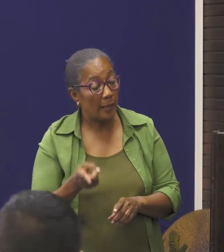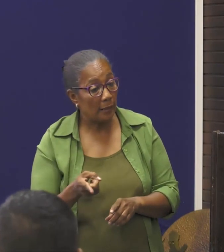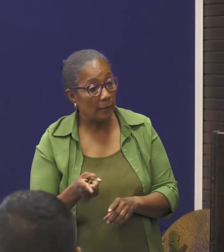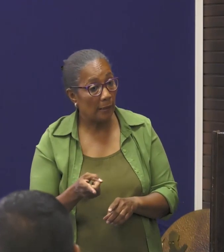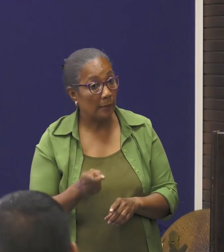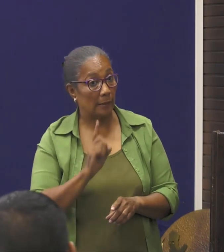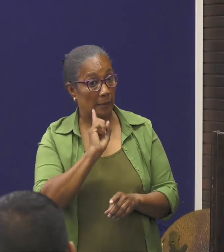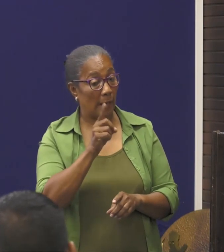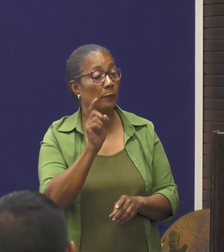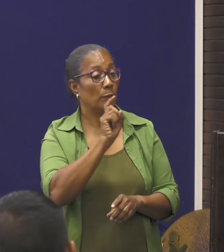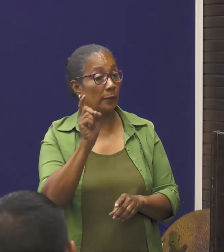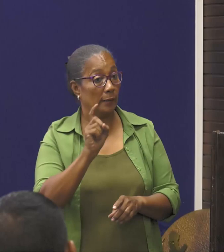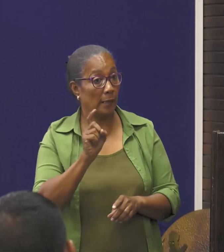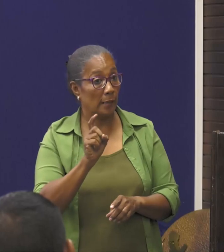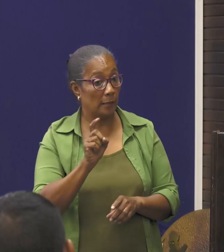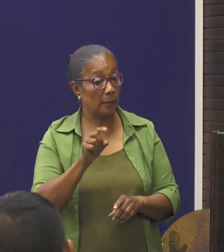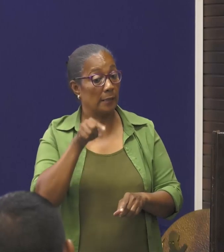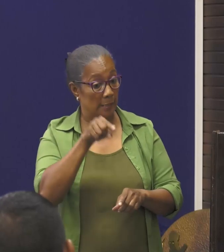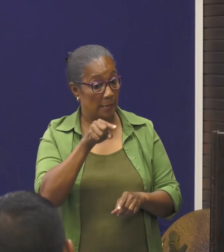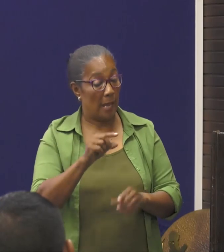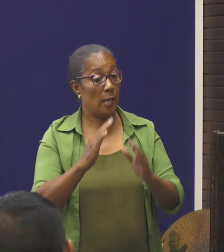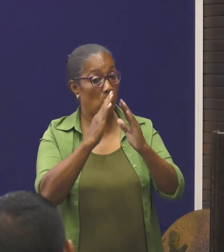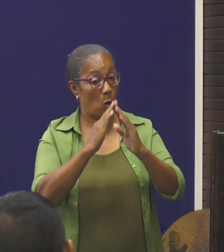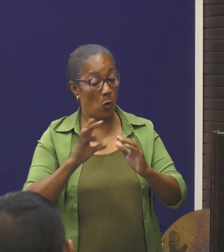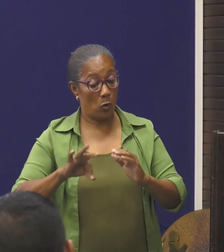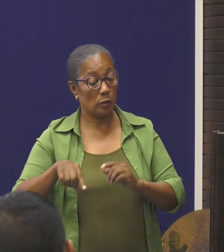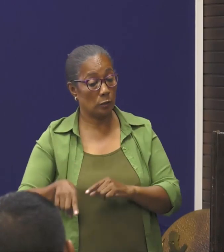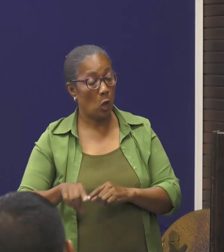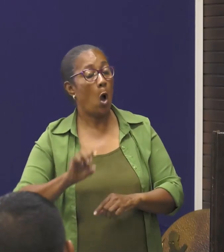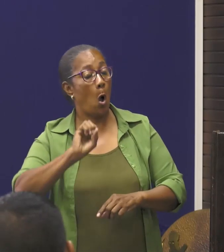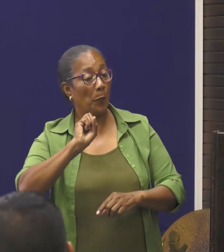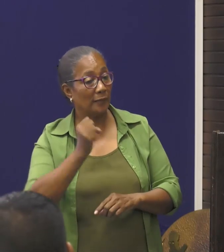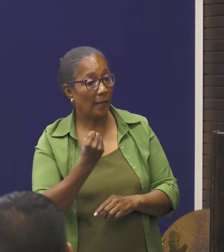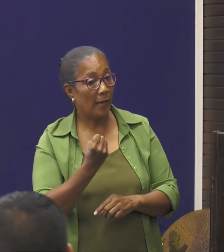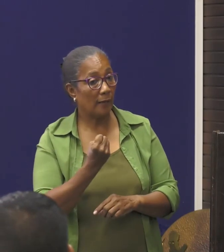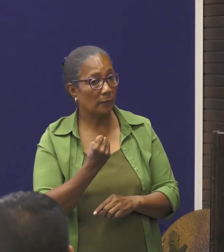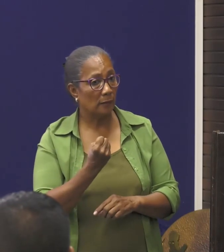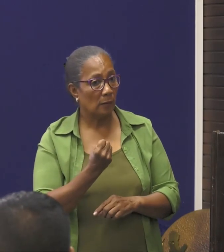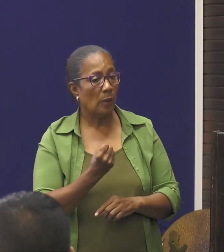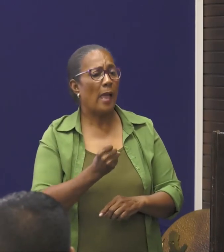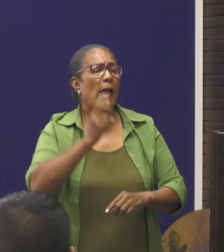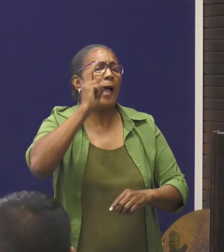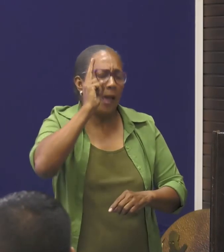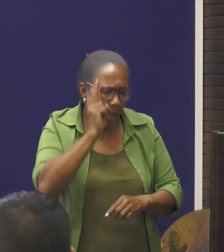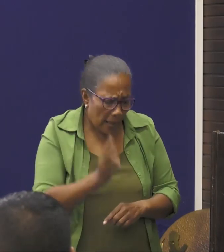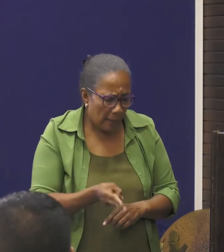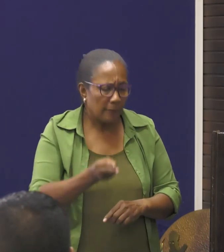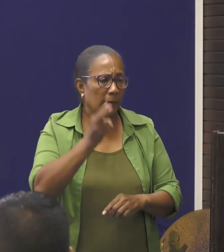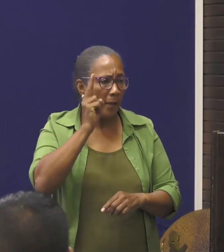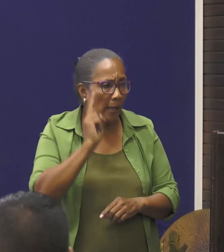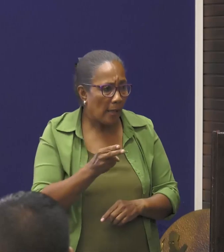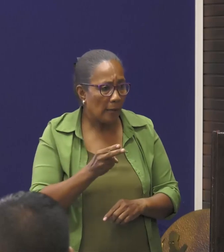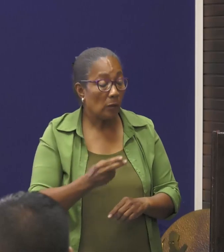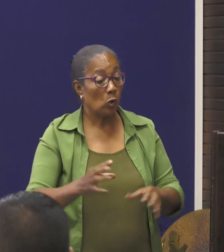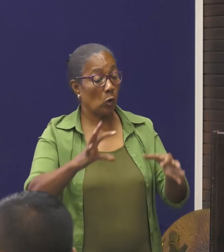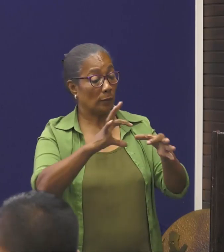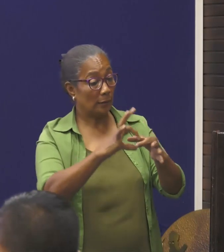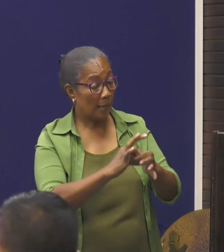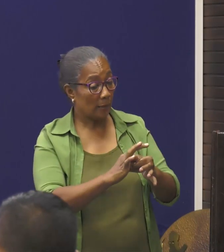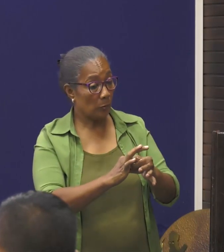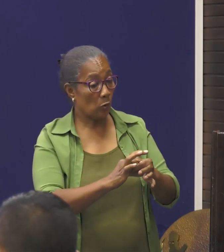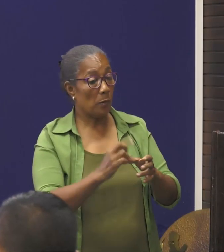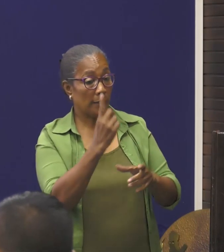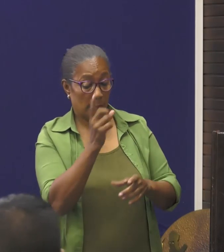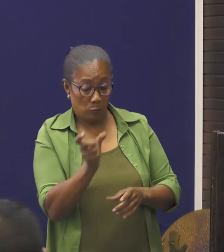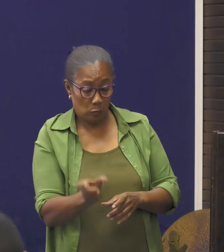betekent, u bent in uw huis, omdat, u werkelijk, in contact bent gekomen met